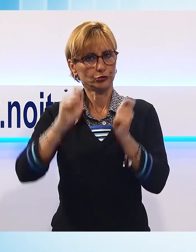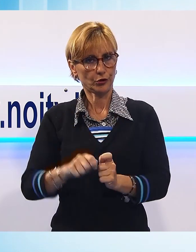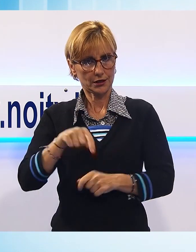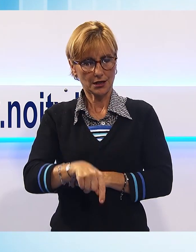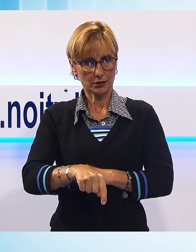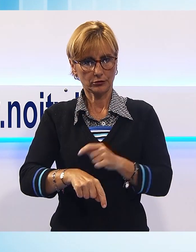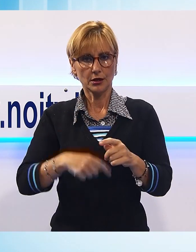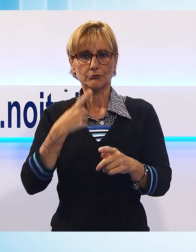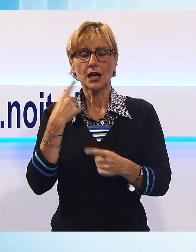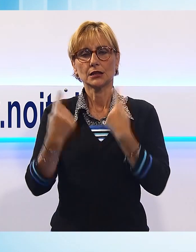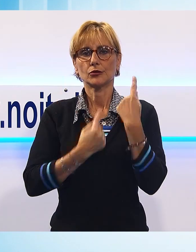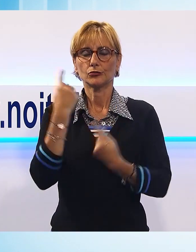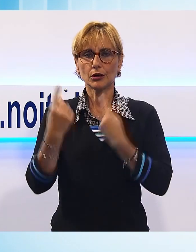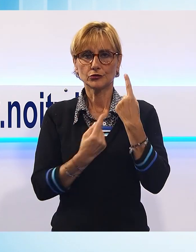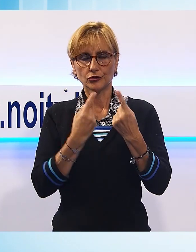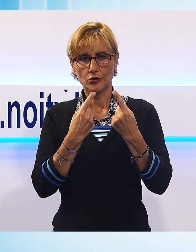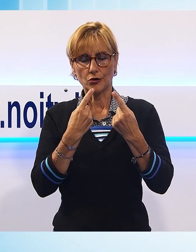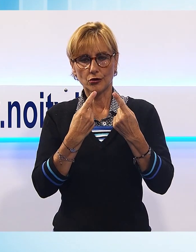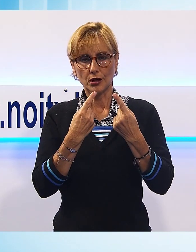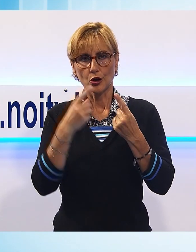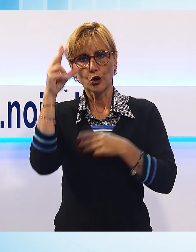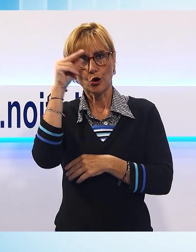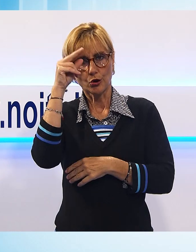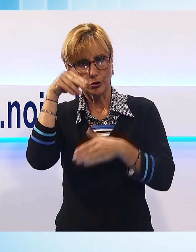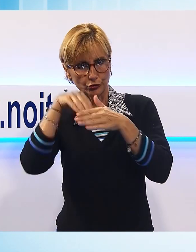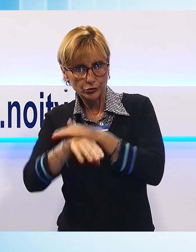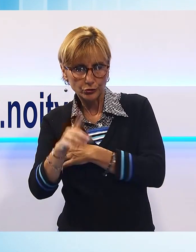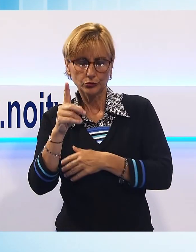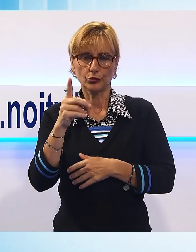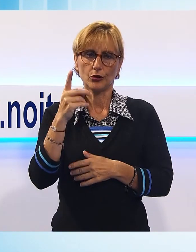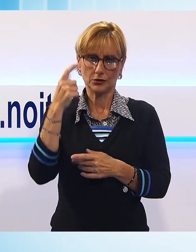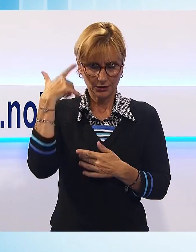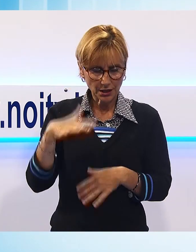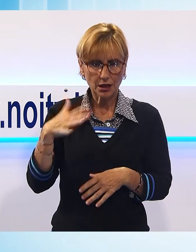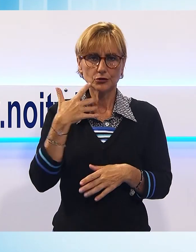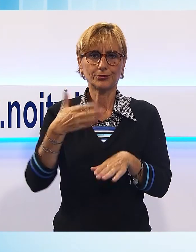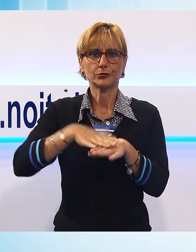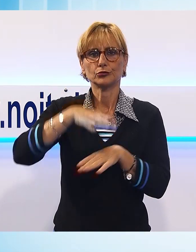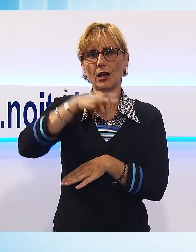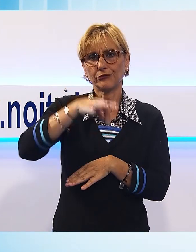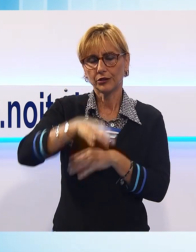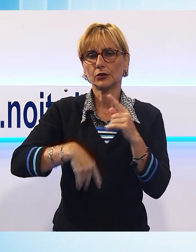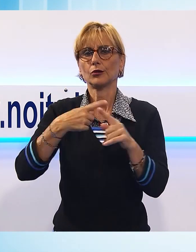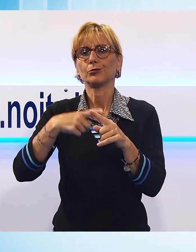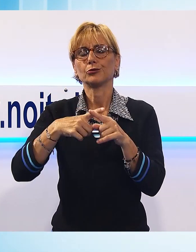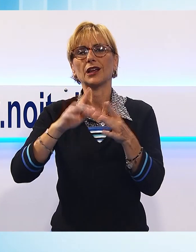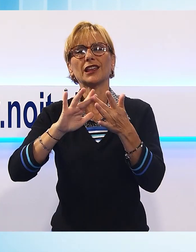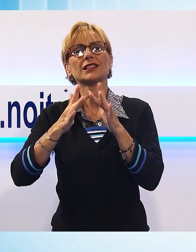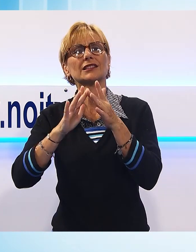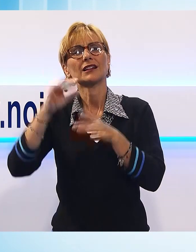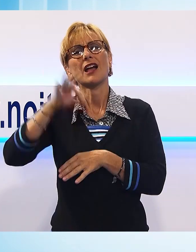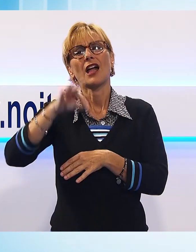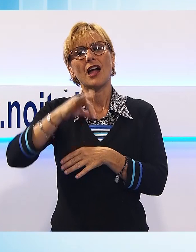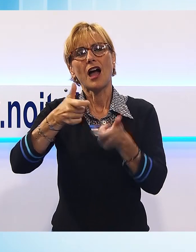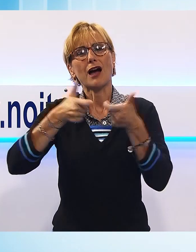fosse un fenomeno attualmente non conosciuto e mi riferisco a quello delle locazioni turistiche o ai fenomeni dei portali che affittano appartamenti e